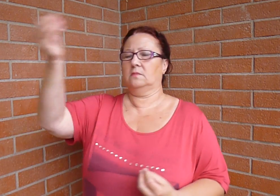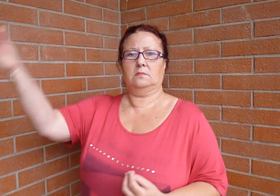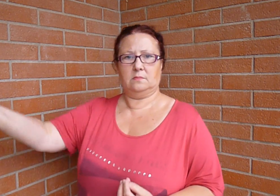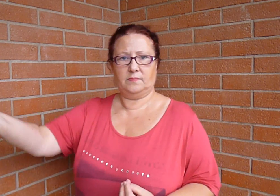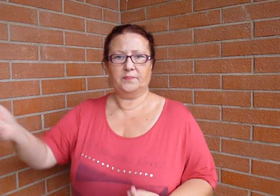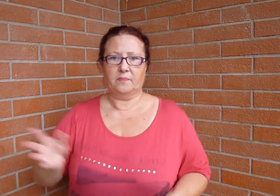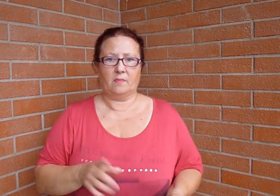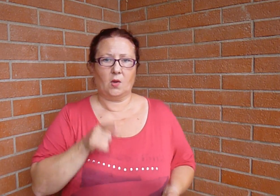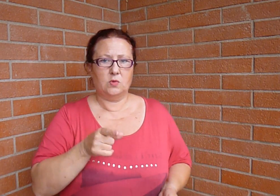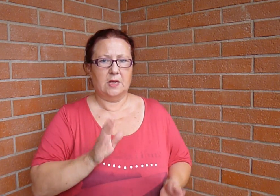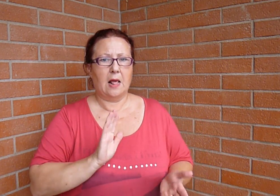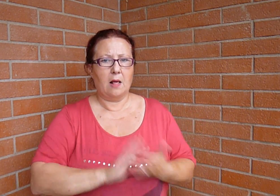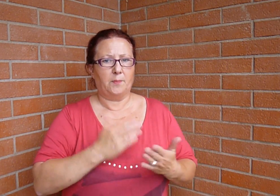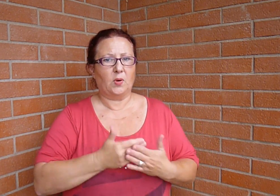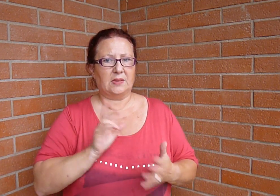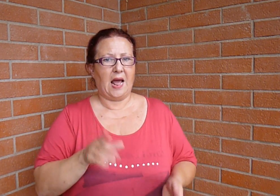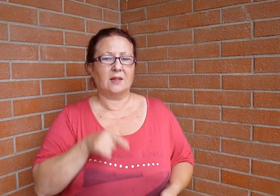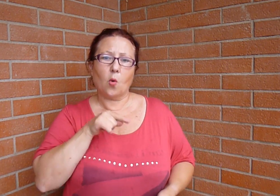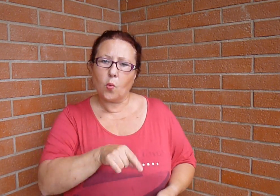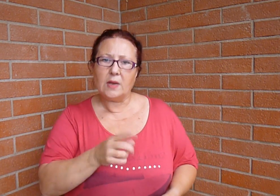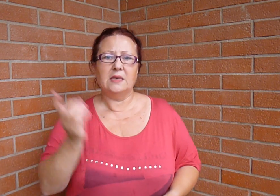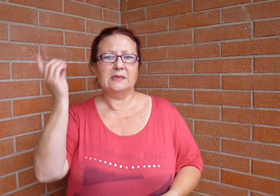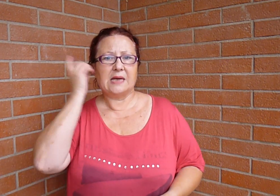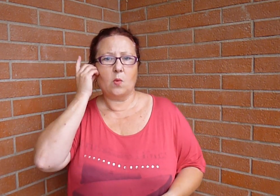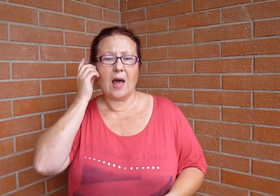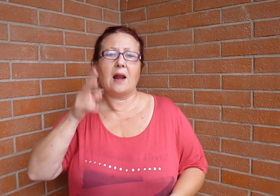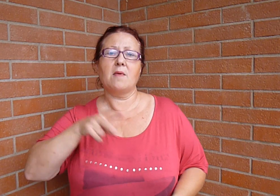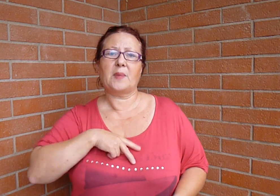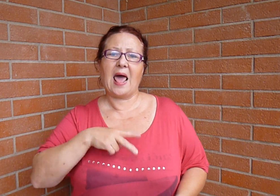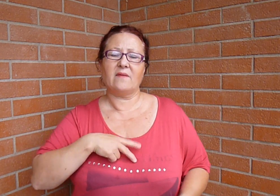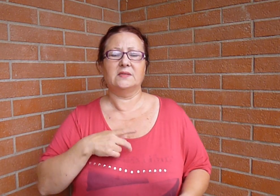Som en bra tala. Som en bra med tala.